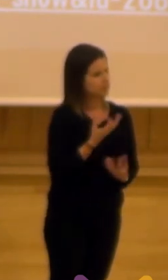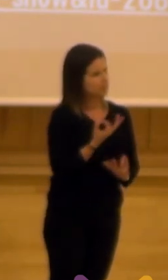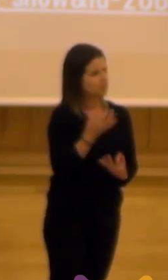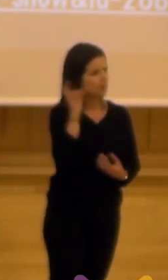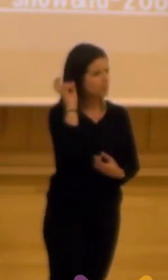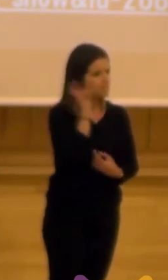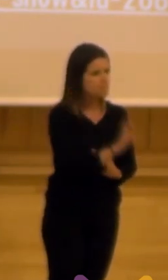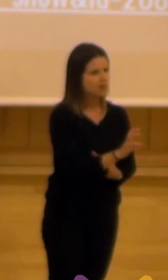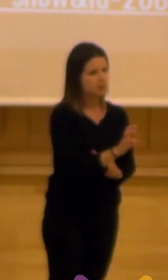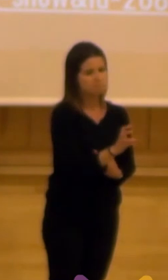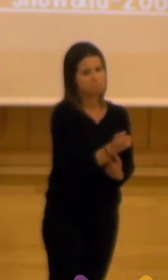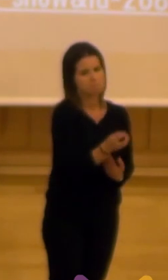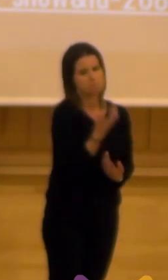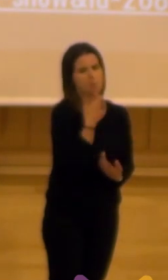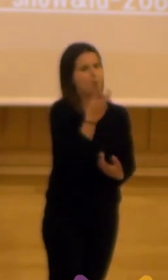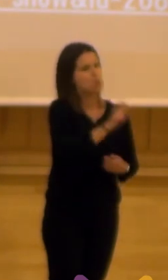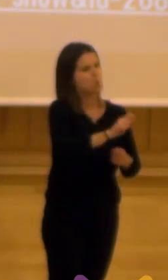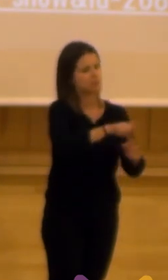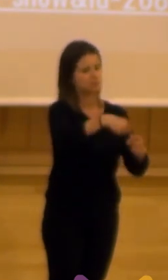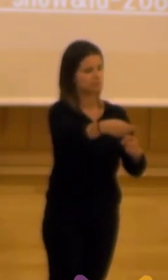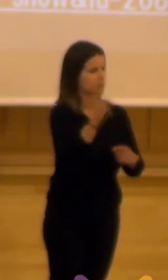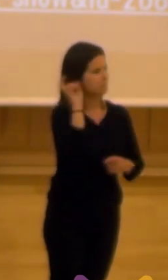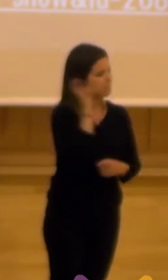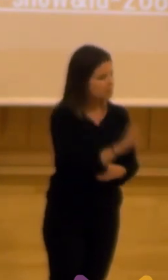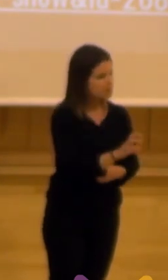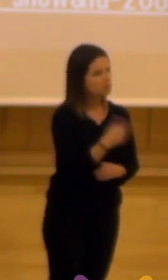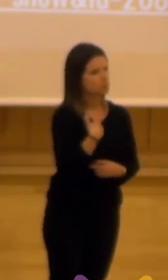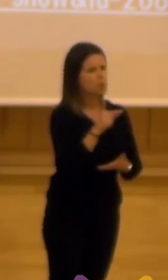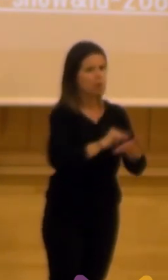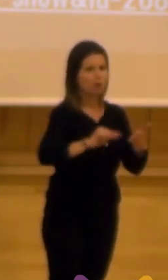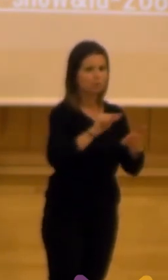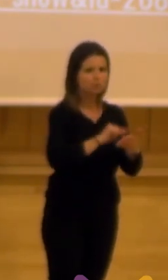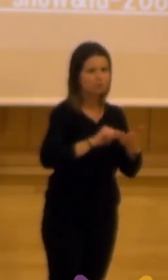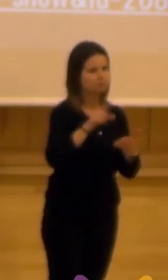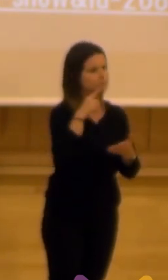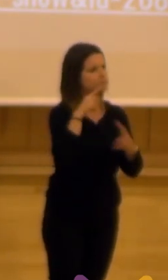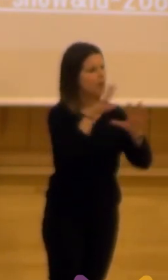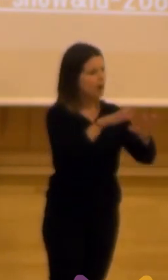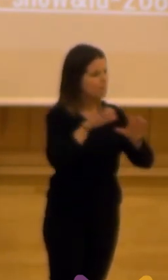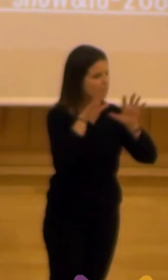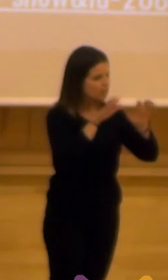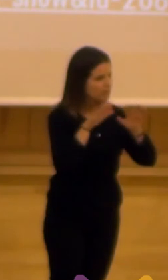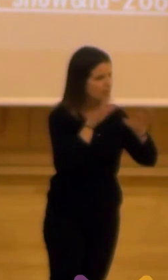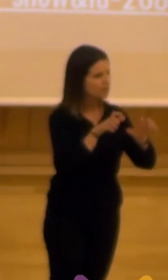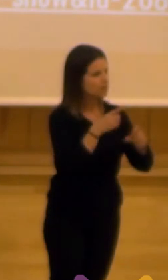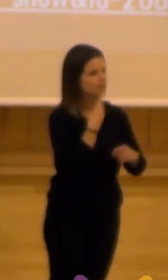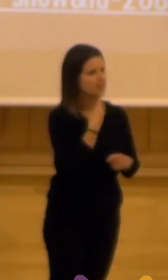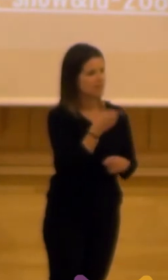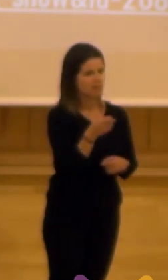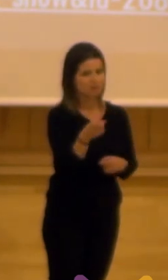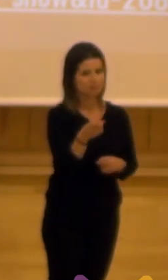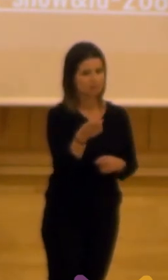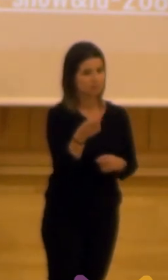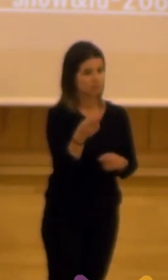de venir dentro de unos meses tomar muy buena nota aprender y como bien